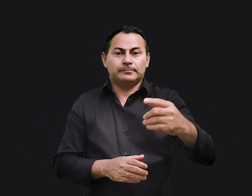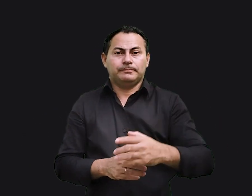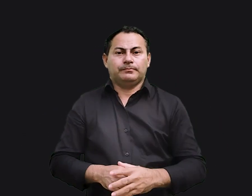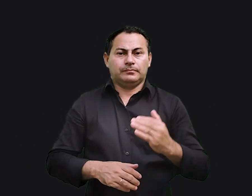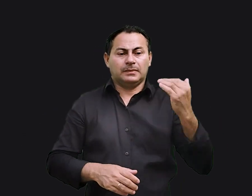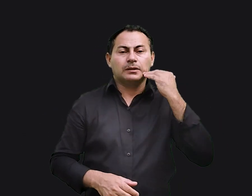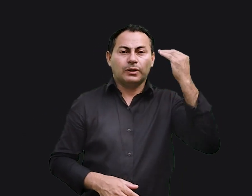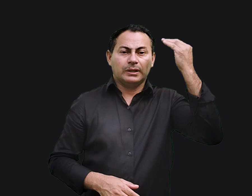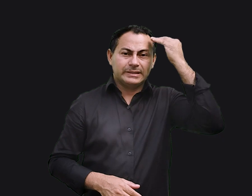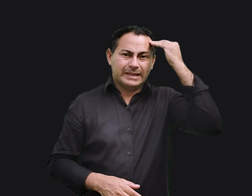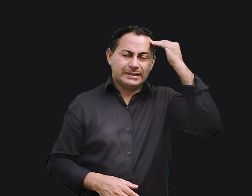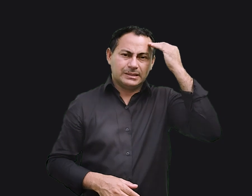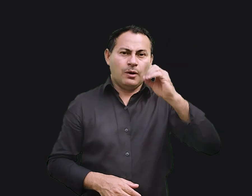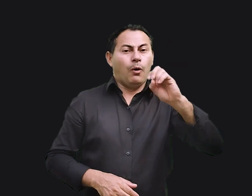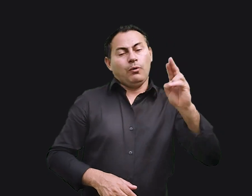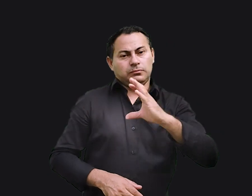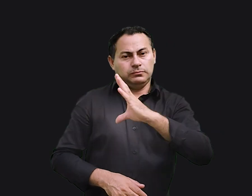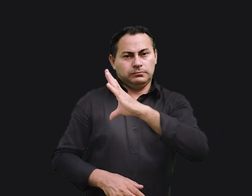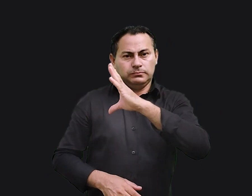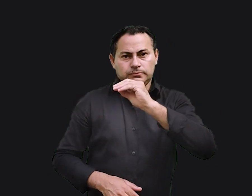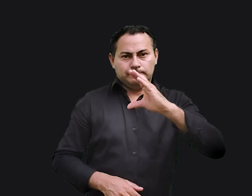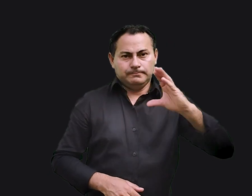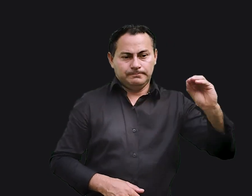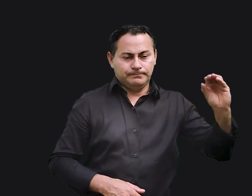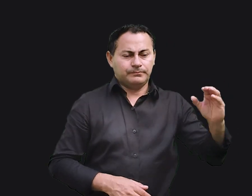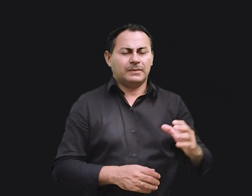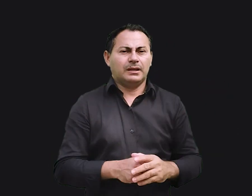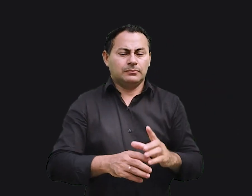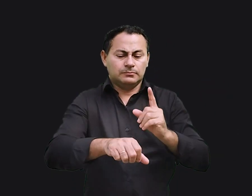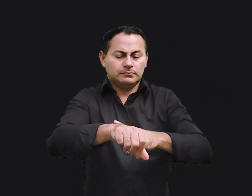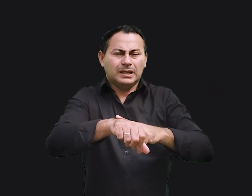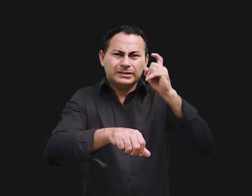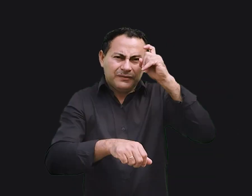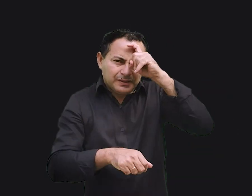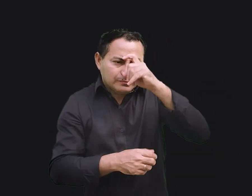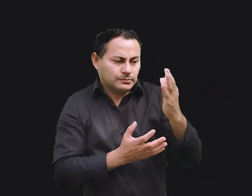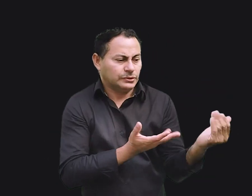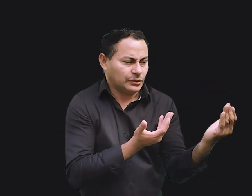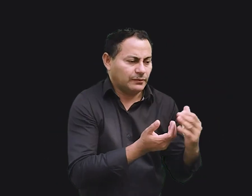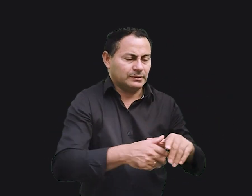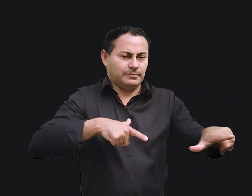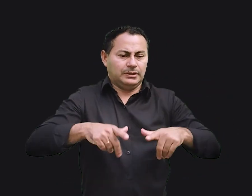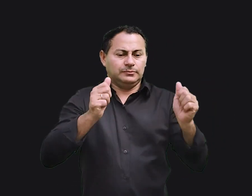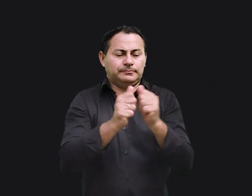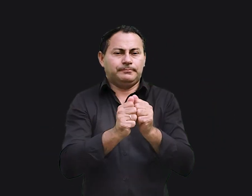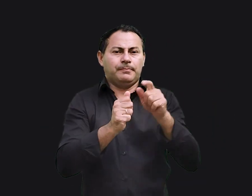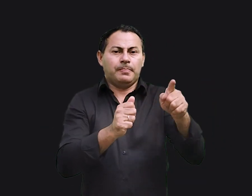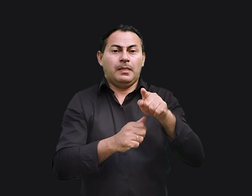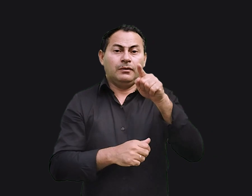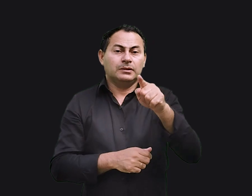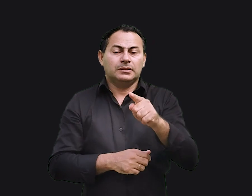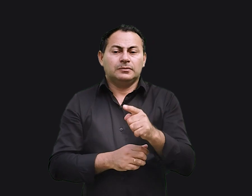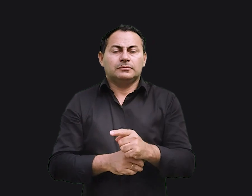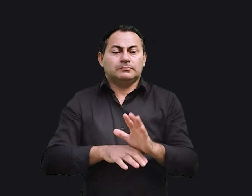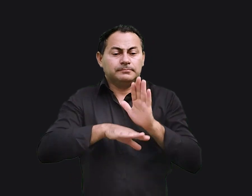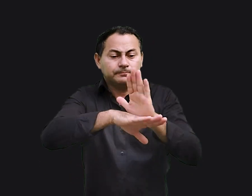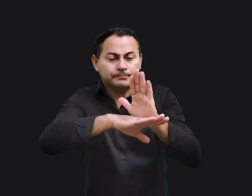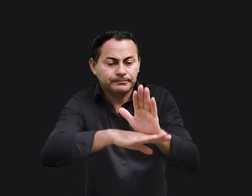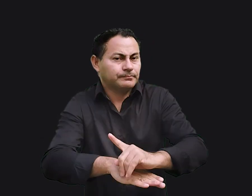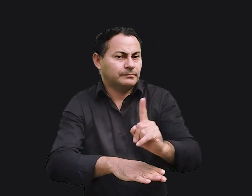A adolescência é uma fase muito difícil para os jovens e para aqueles que trabalham com eles. Se você os está ajudando, eles